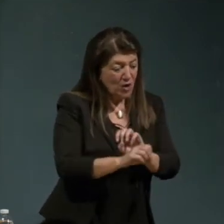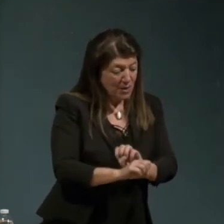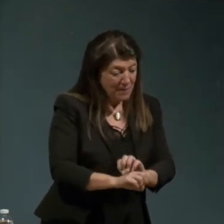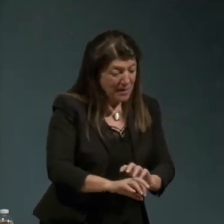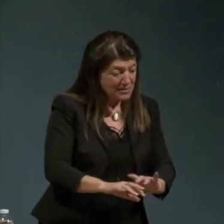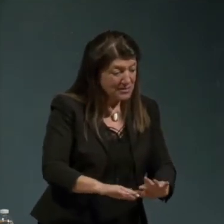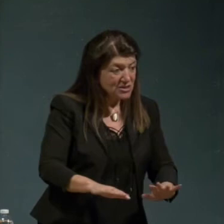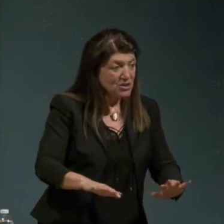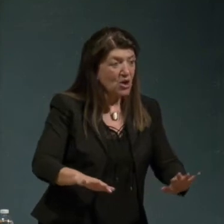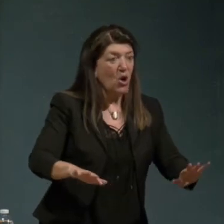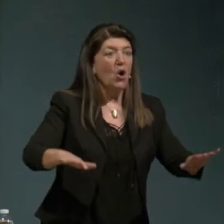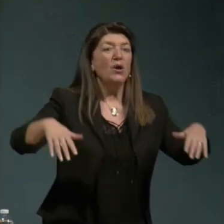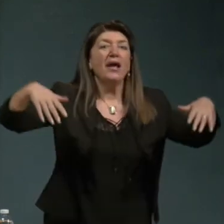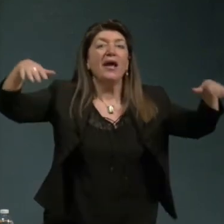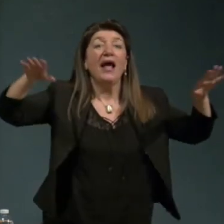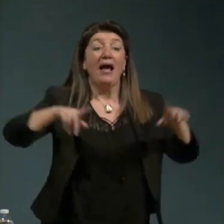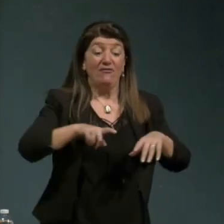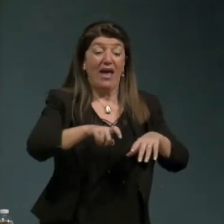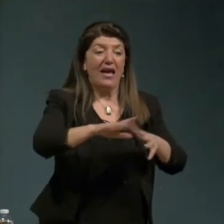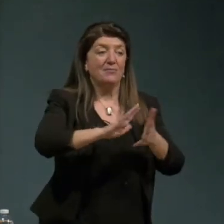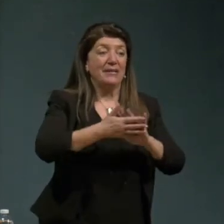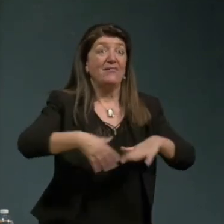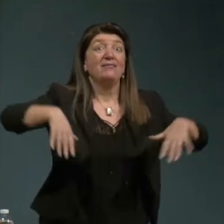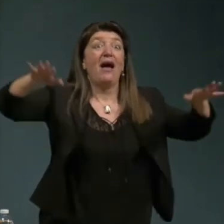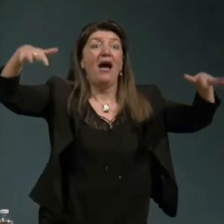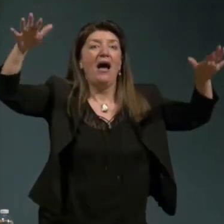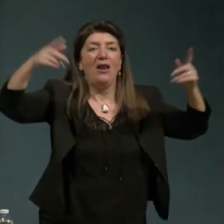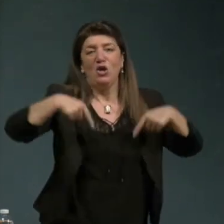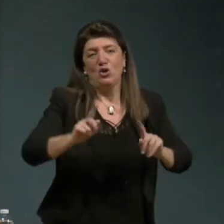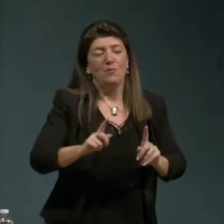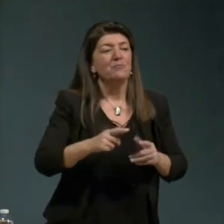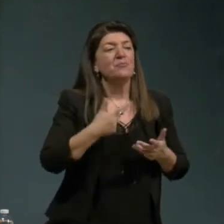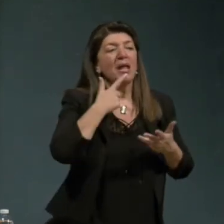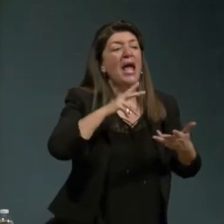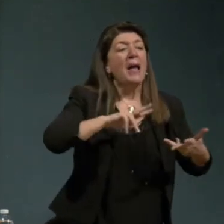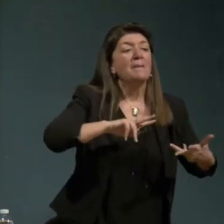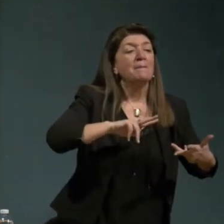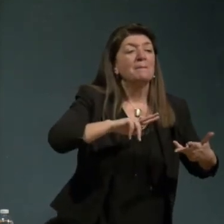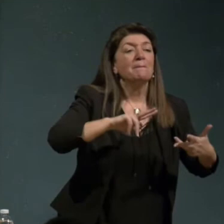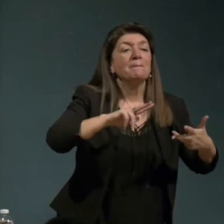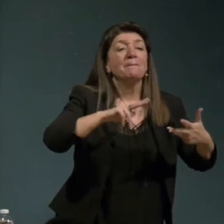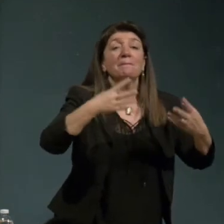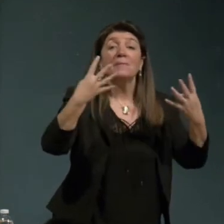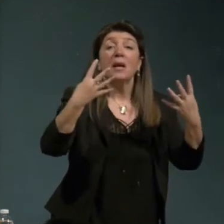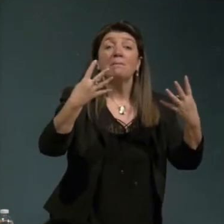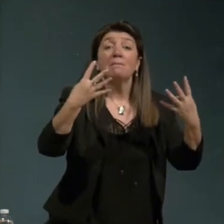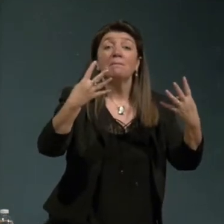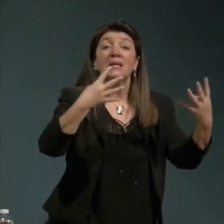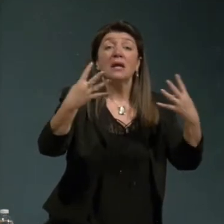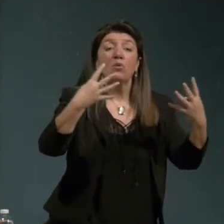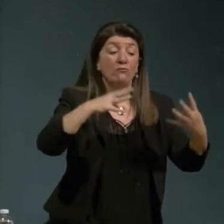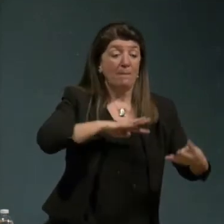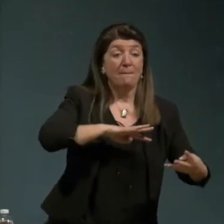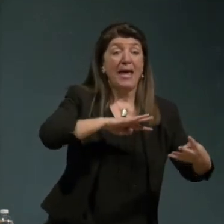con le alle la metamorfosi e occure noi del